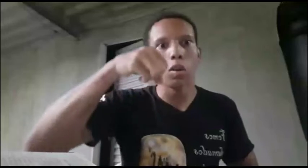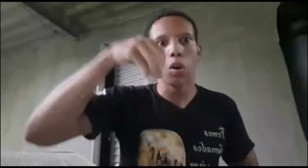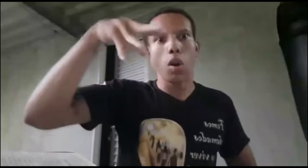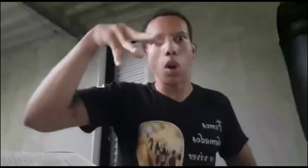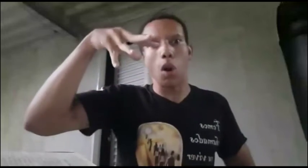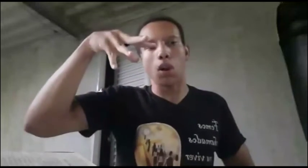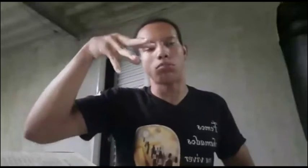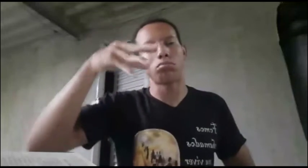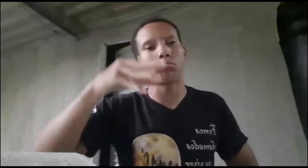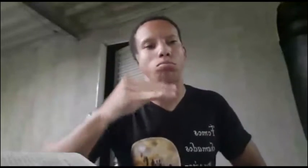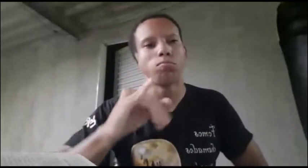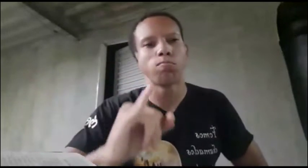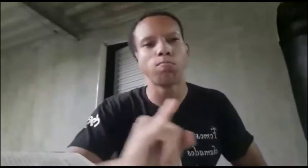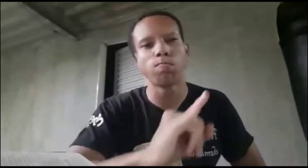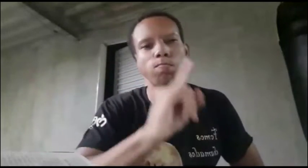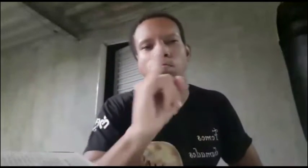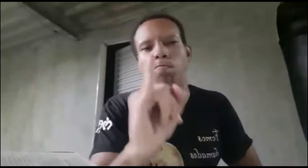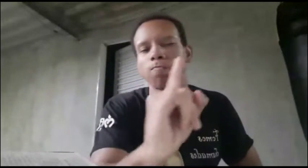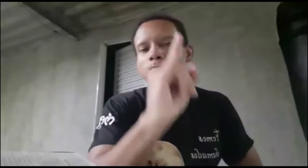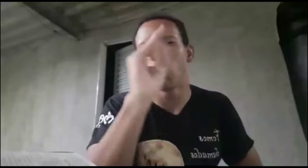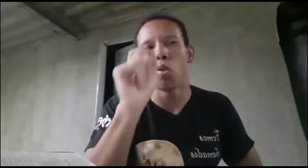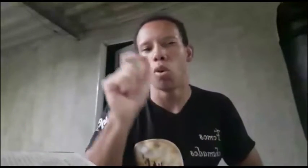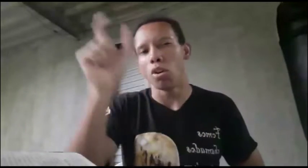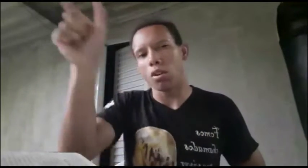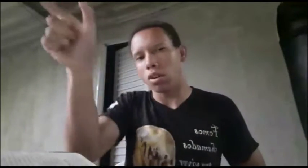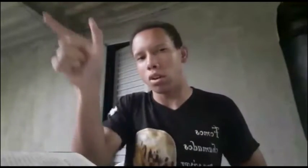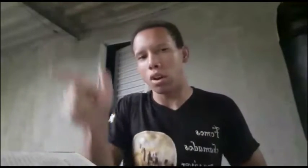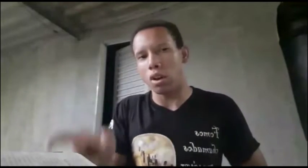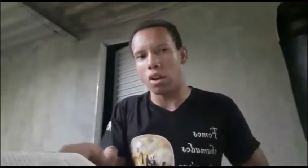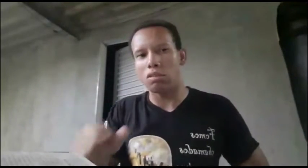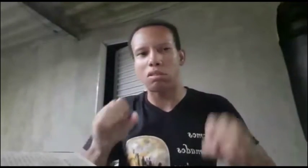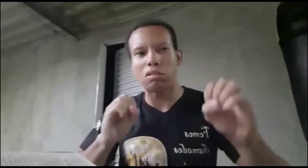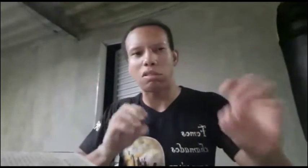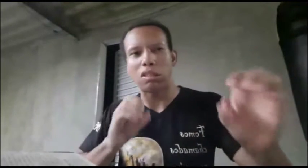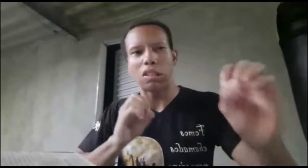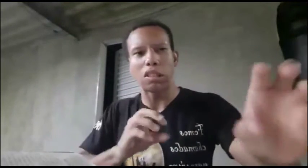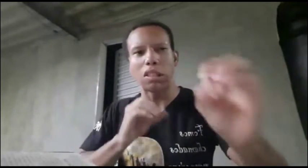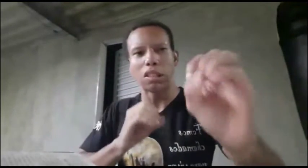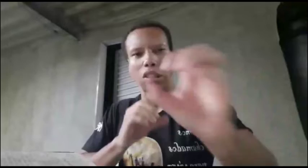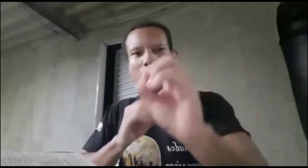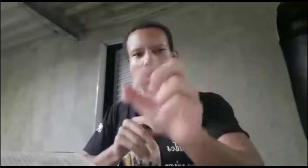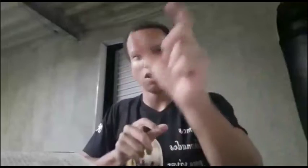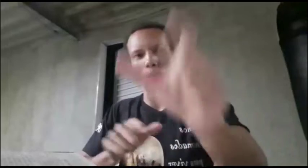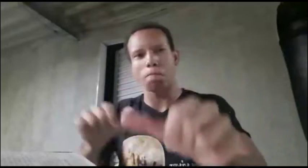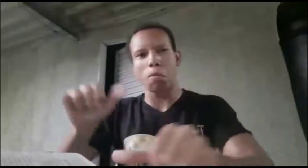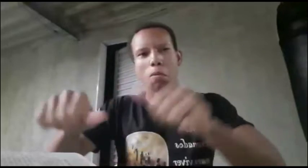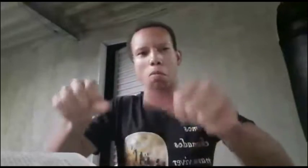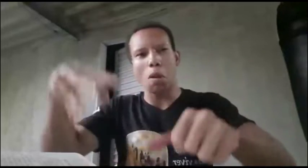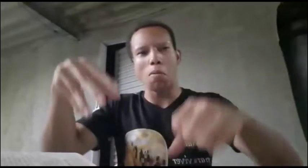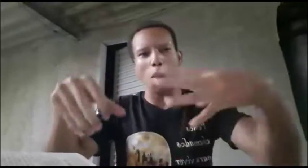E essa importância, ela é dada à pessoa de Jesus, que a partir dos seus ensinamentos,